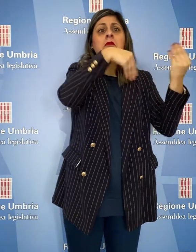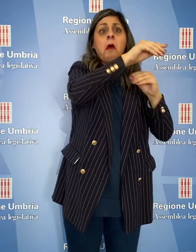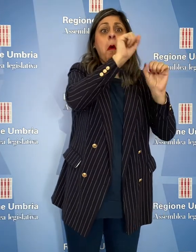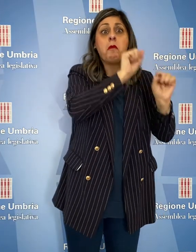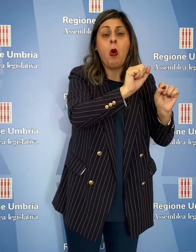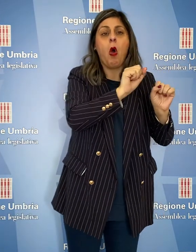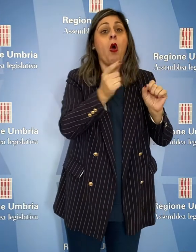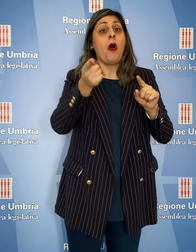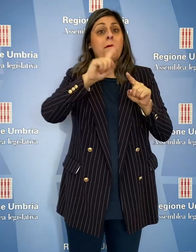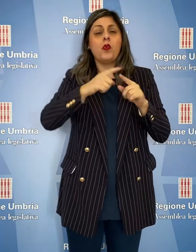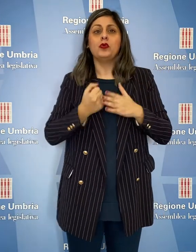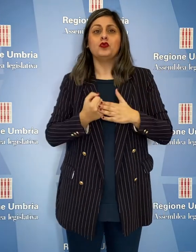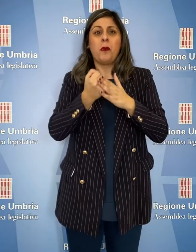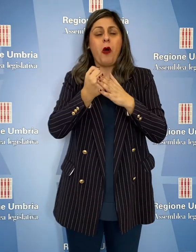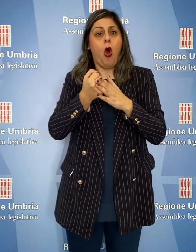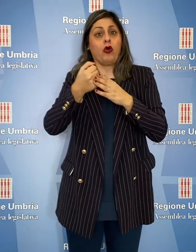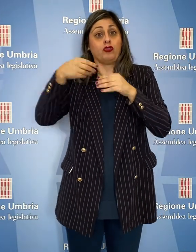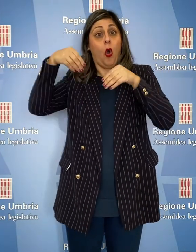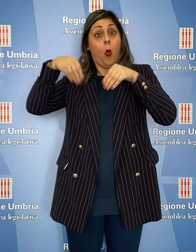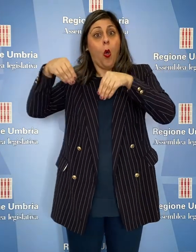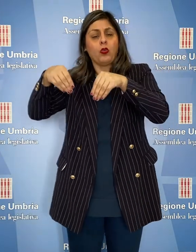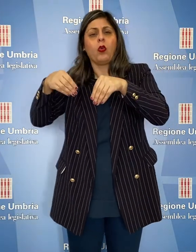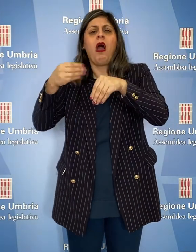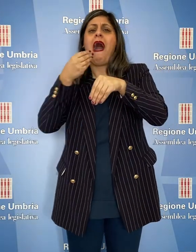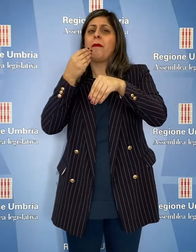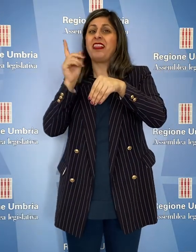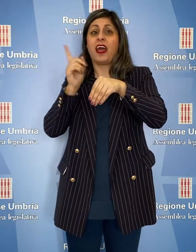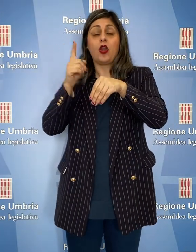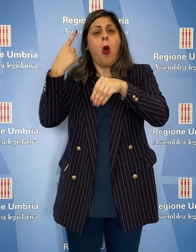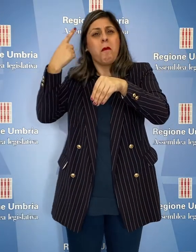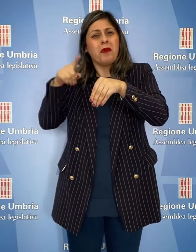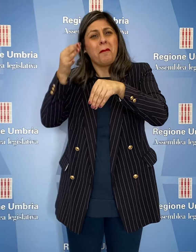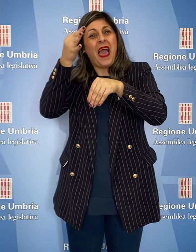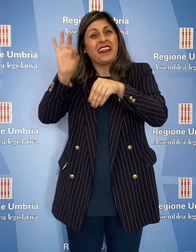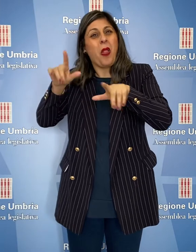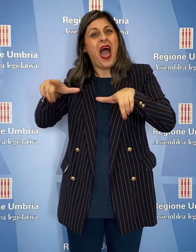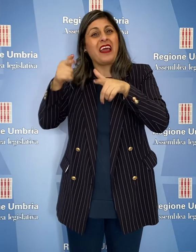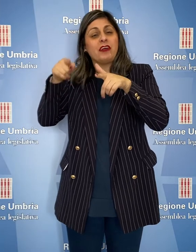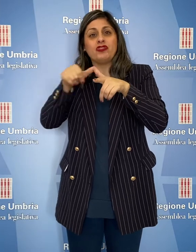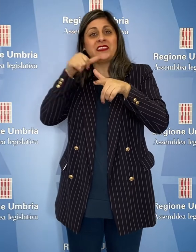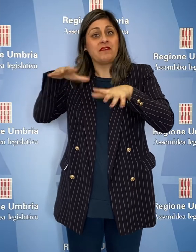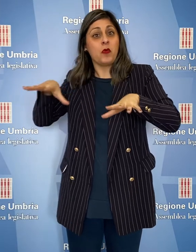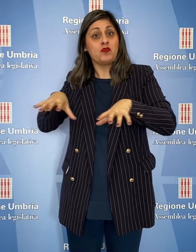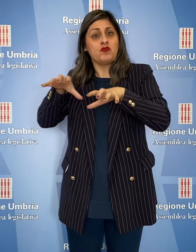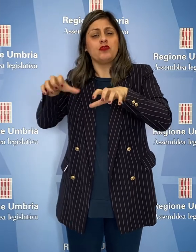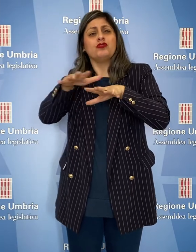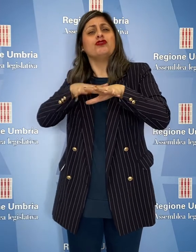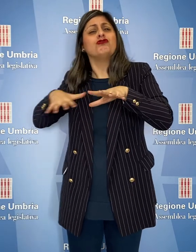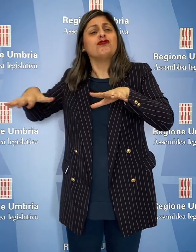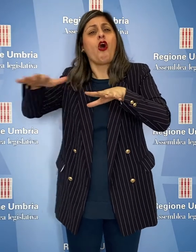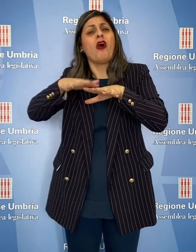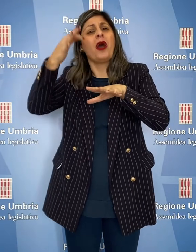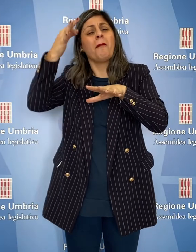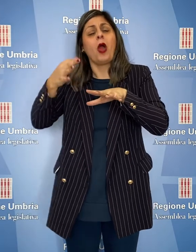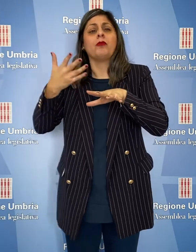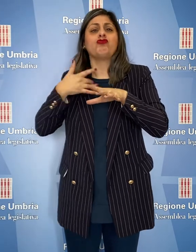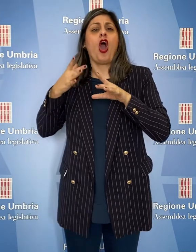sostenere la coltura a scopo non alimentare di tale specie vegetali nelle aree soggette a